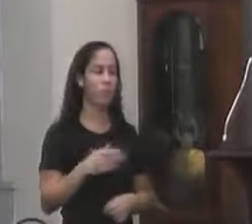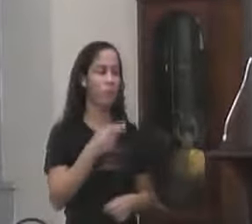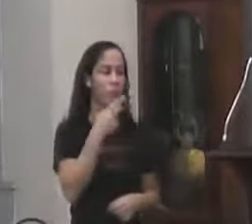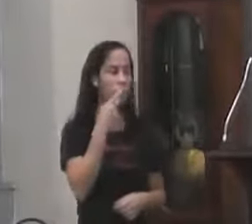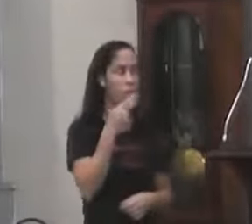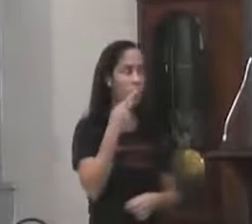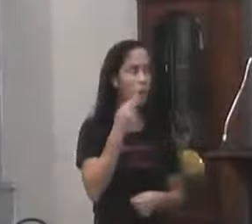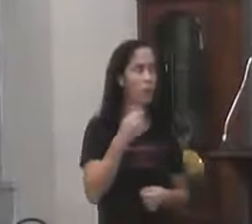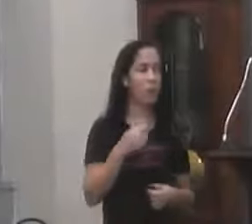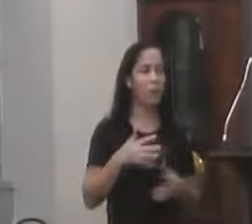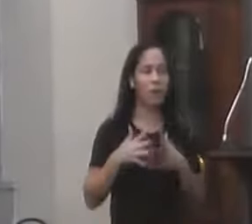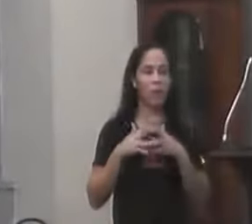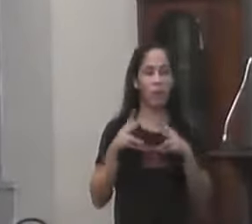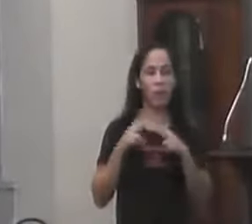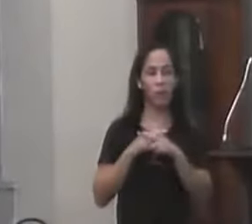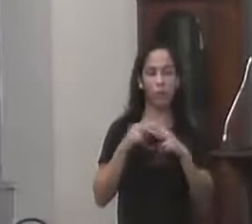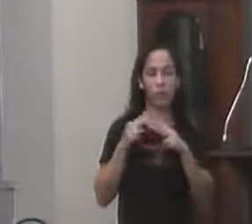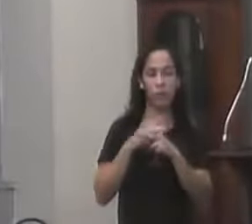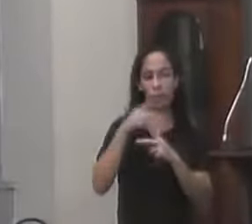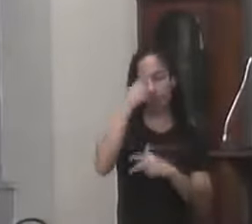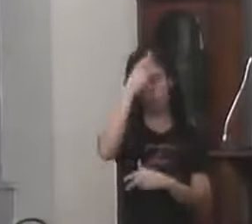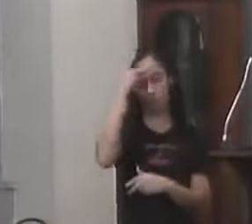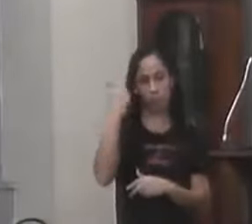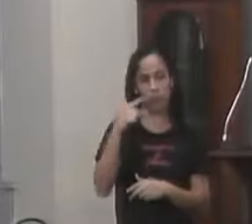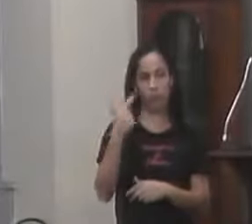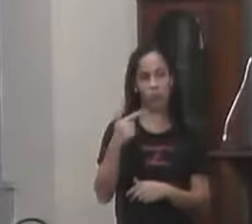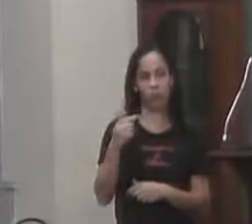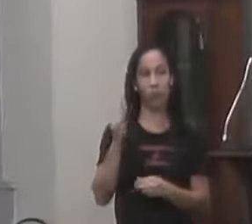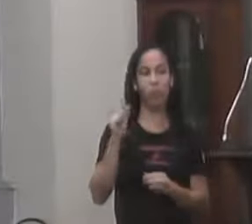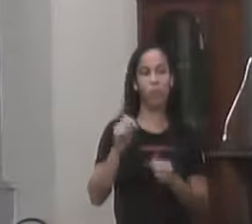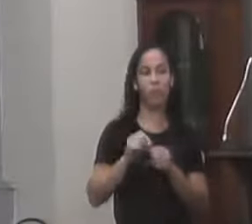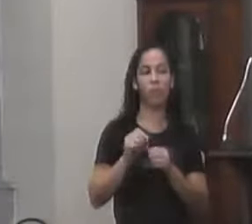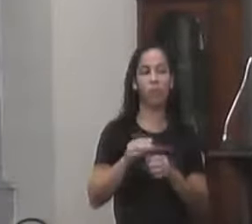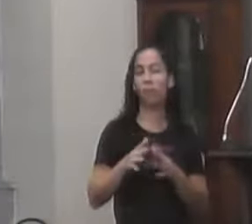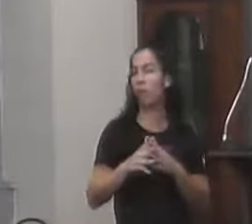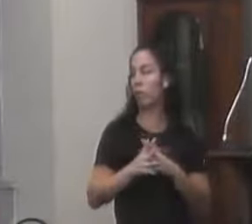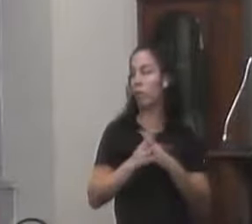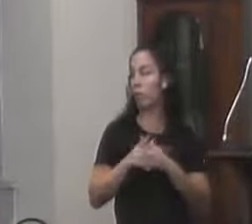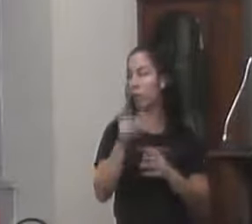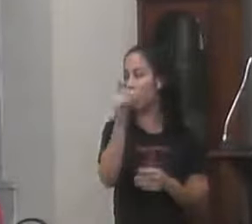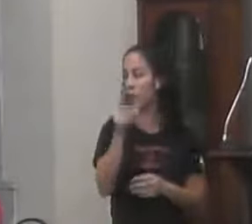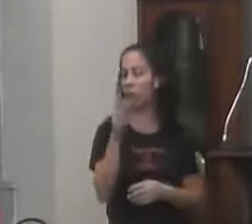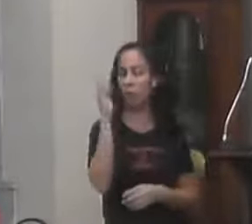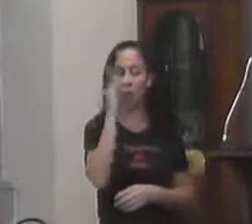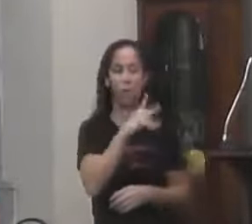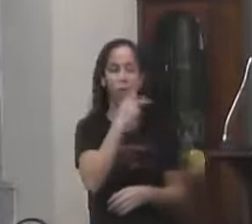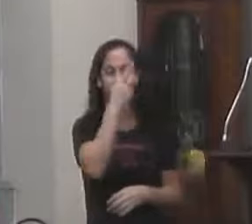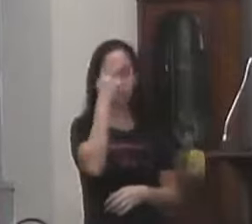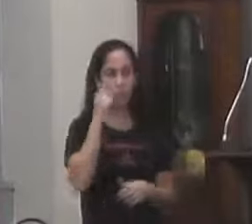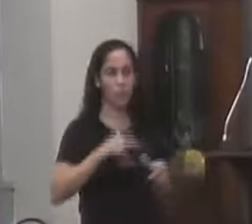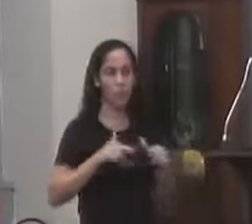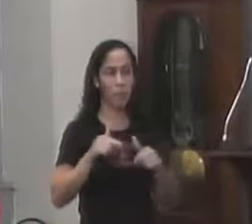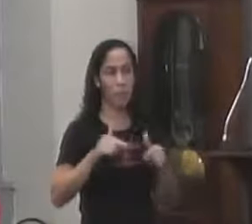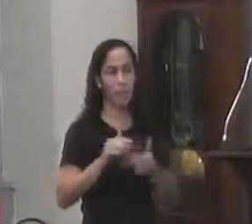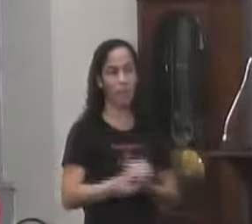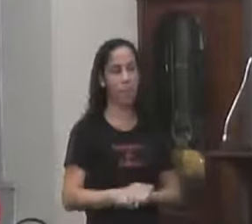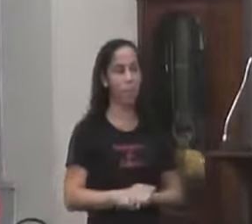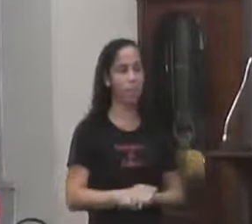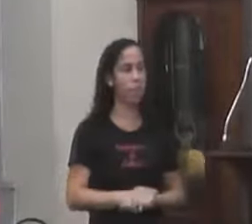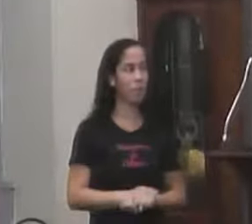ouvindo Briga de pessoas Que não tem o que fazer E aí fica o denegrino A imagem Daqueles que trabalham